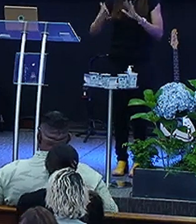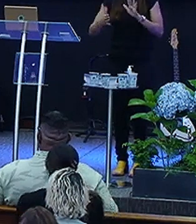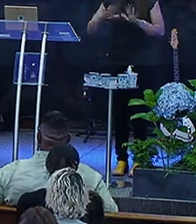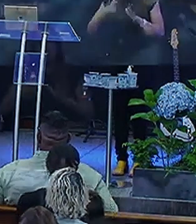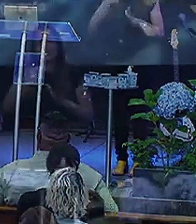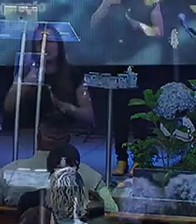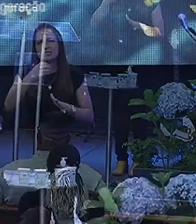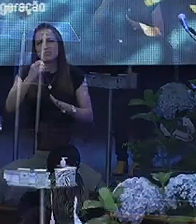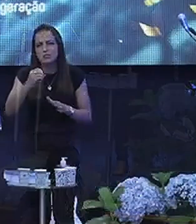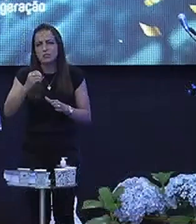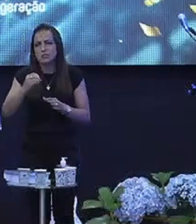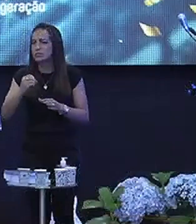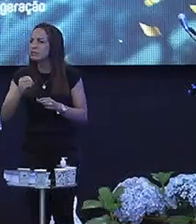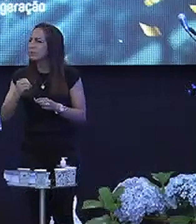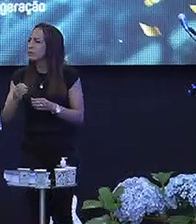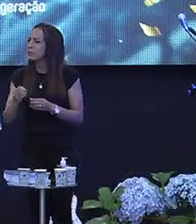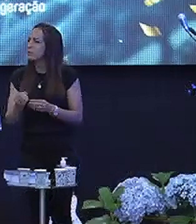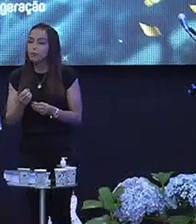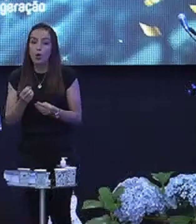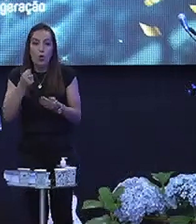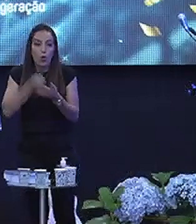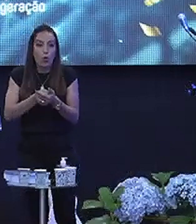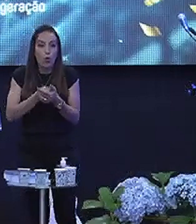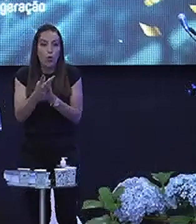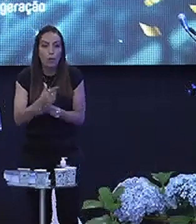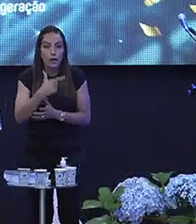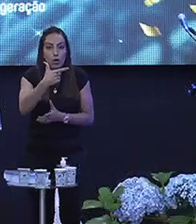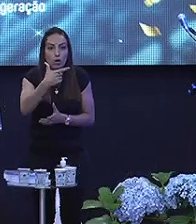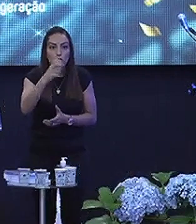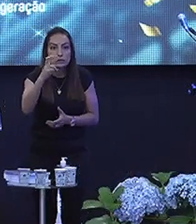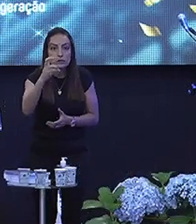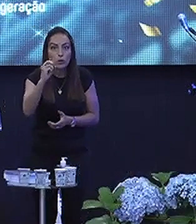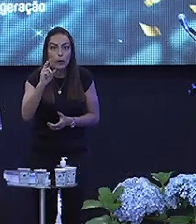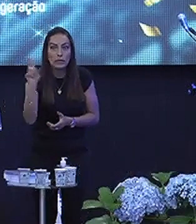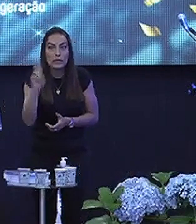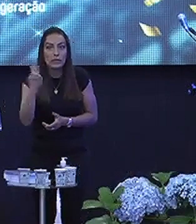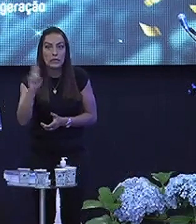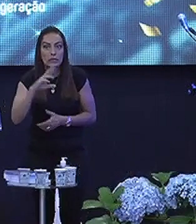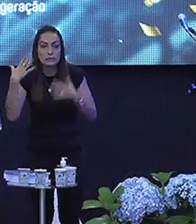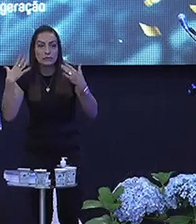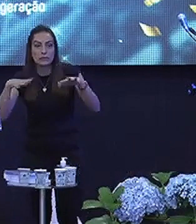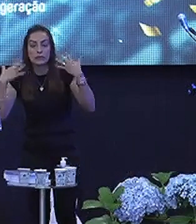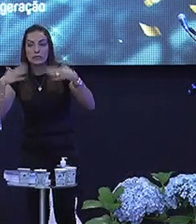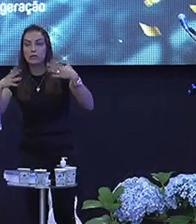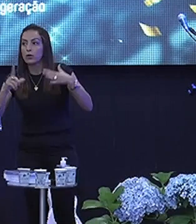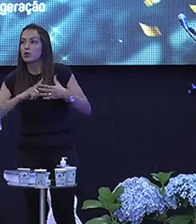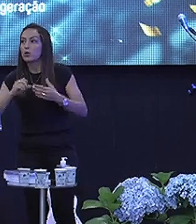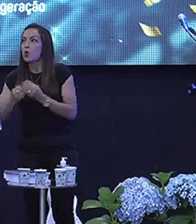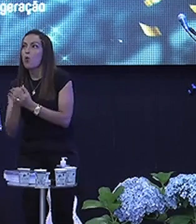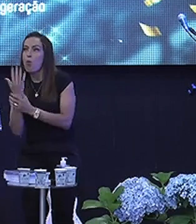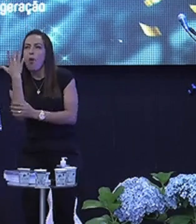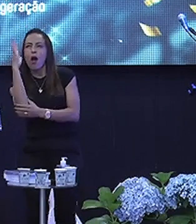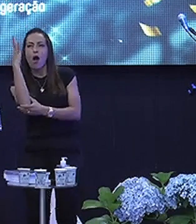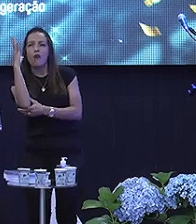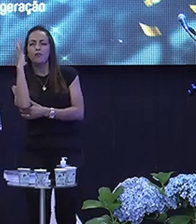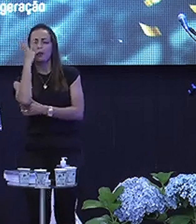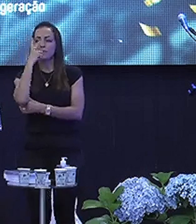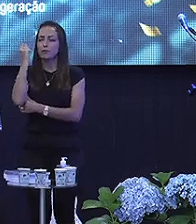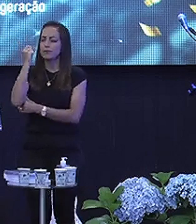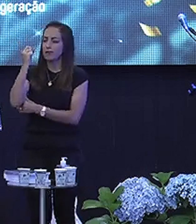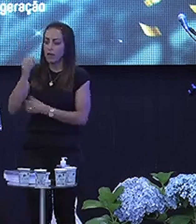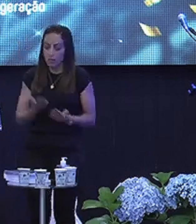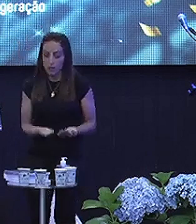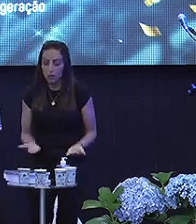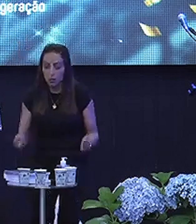Cada muda dessa Se você for comprar Ela custa 250 reais Cada muda dessa Eu tenho uma tcheicheru Desse tamanho Está lá num